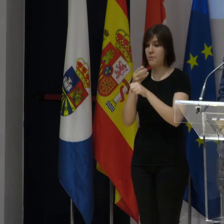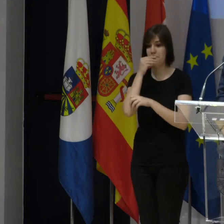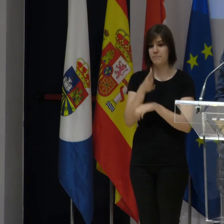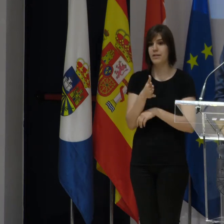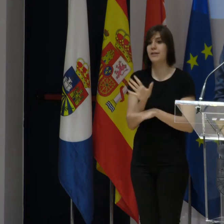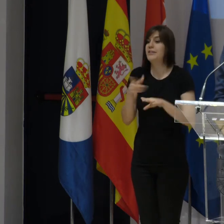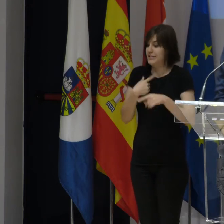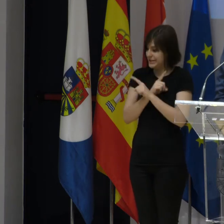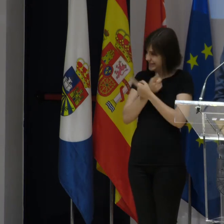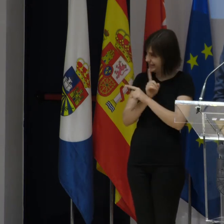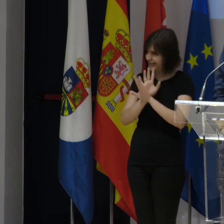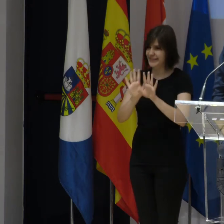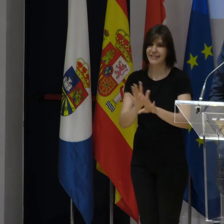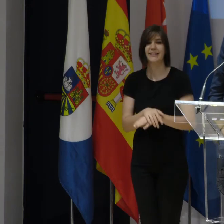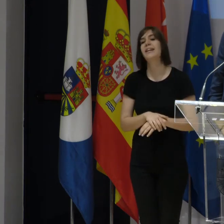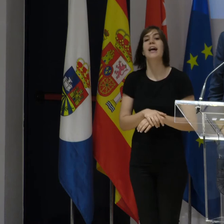Perdonadme que estoy un poco nervioso.